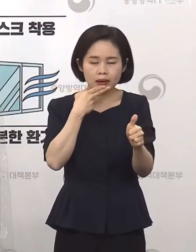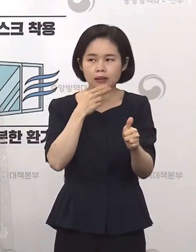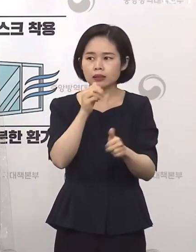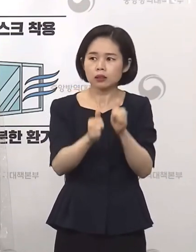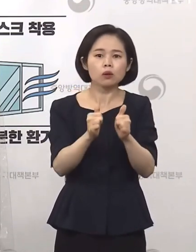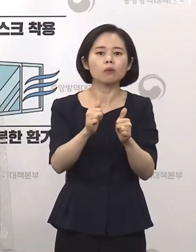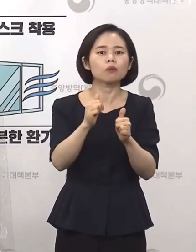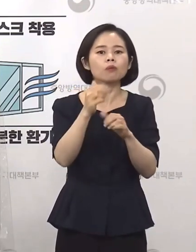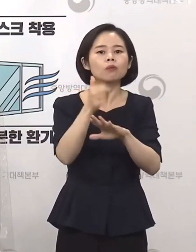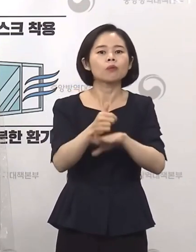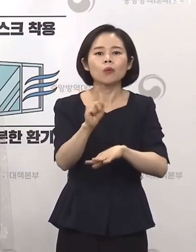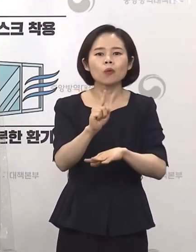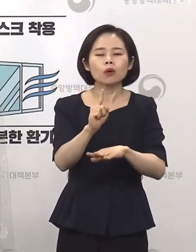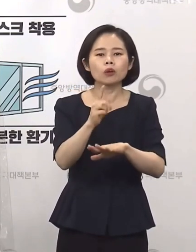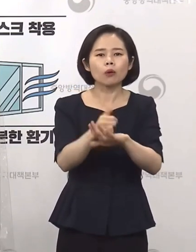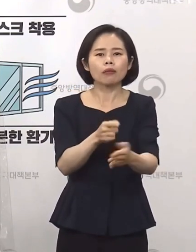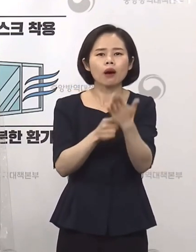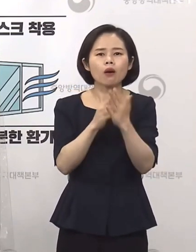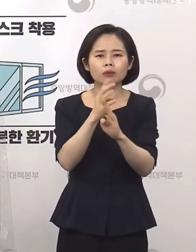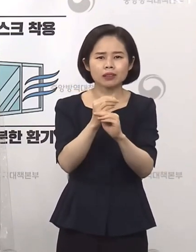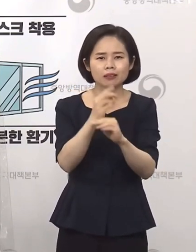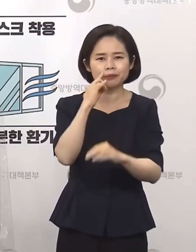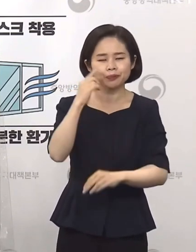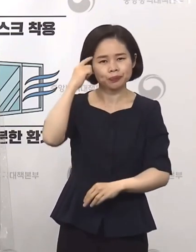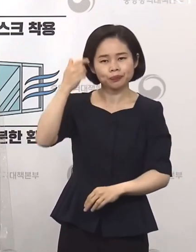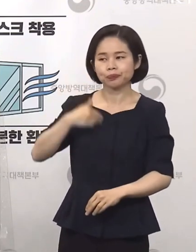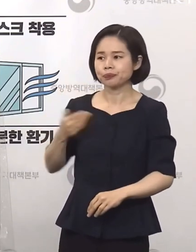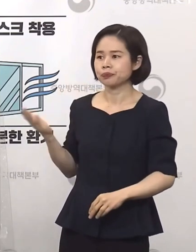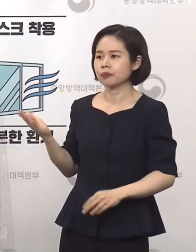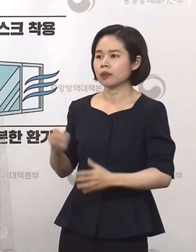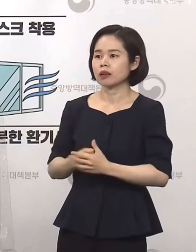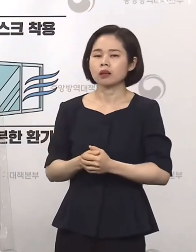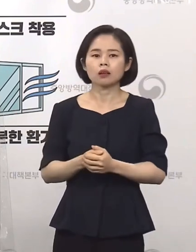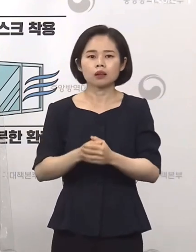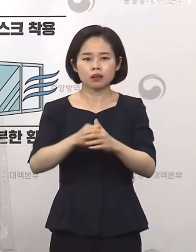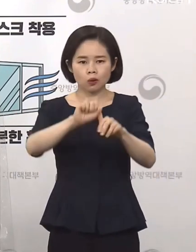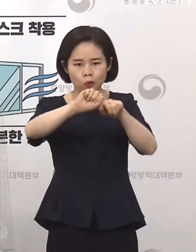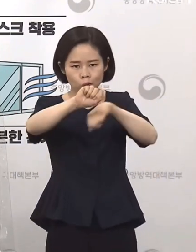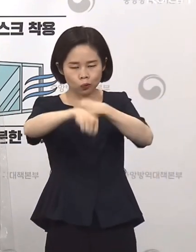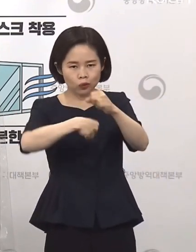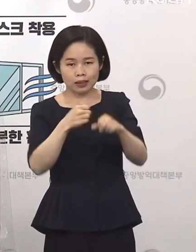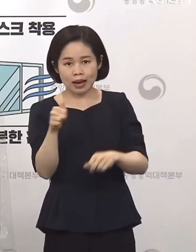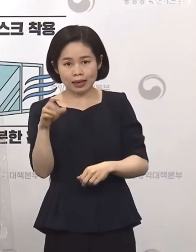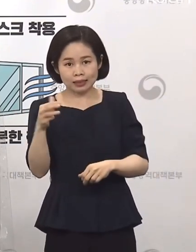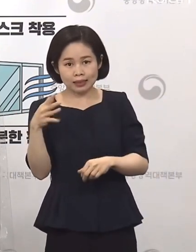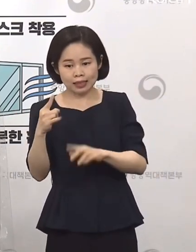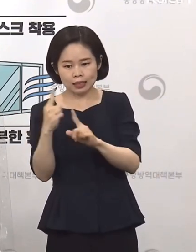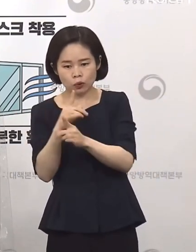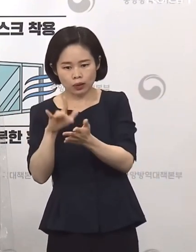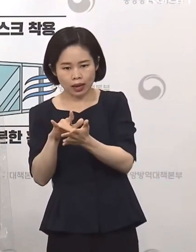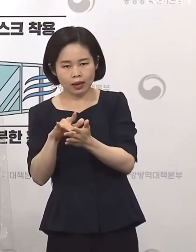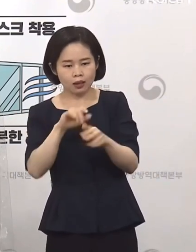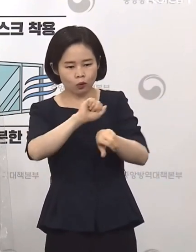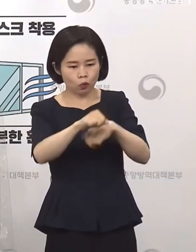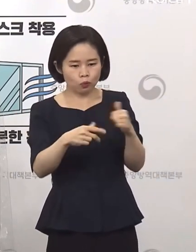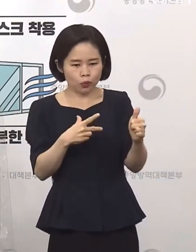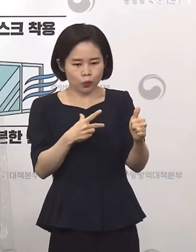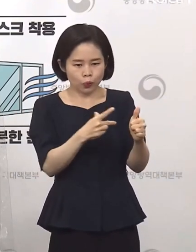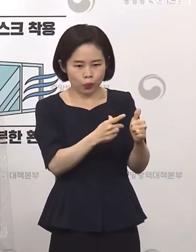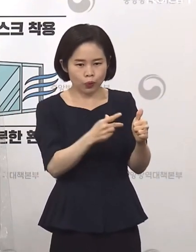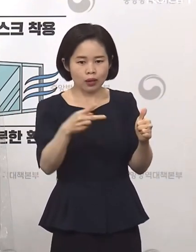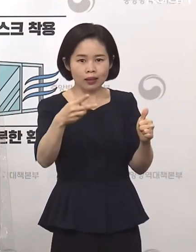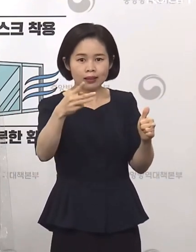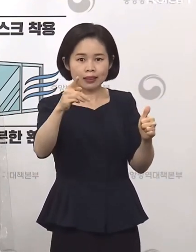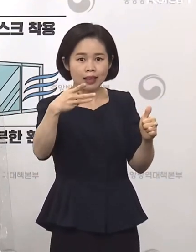부분은 아마도 동물 실험 자체는 다음 주에 확실하게 결과가 나올 것으로 판단을 하고